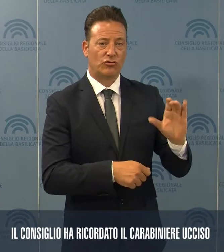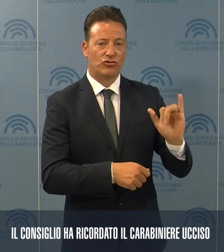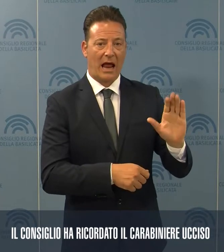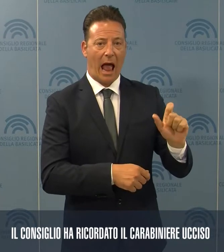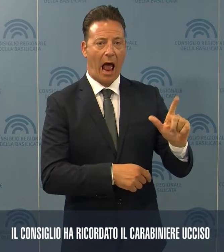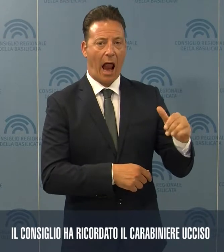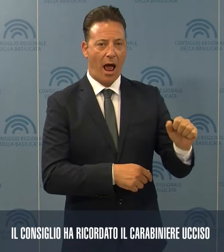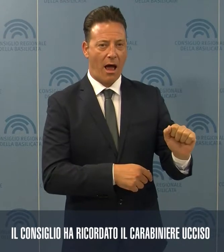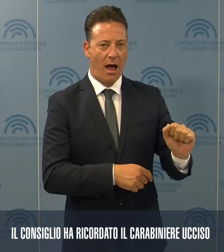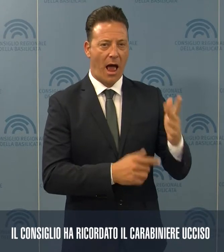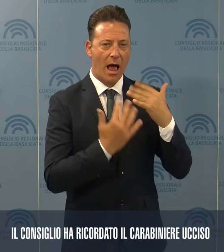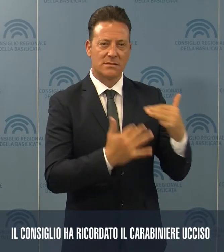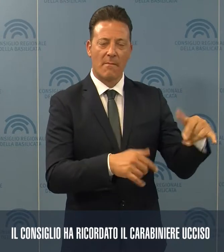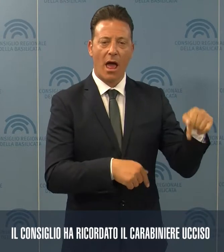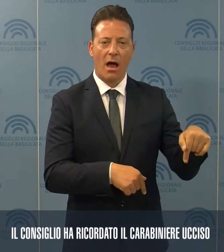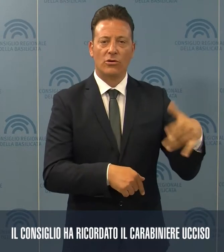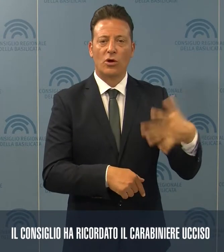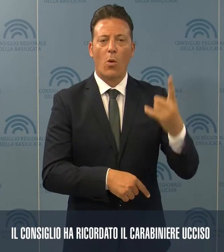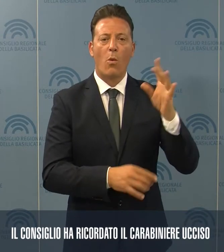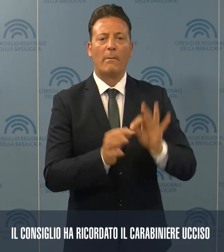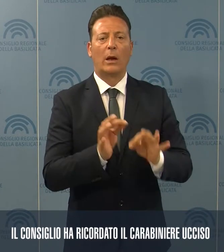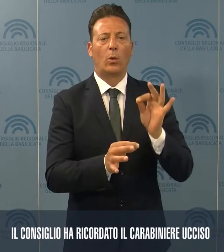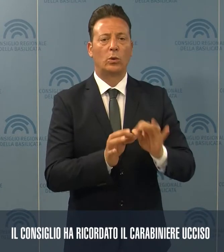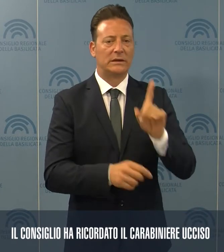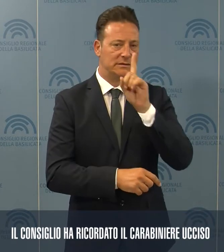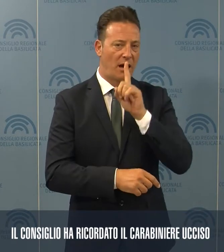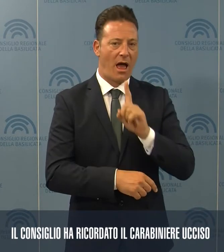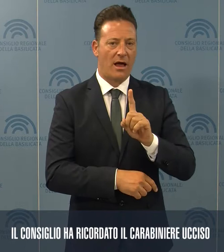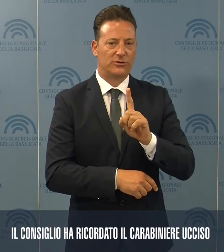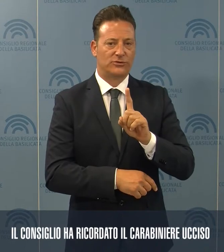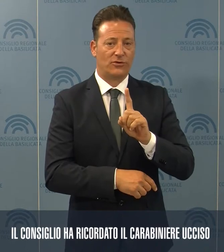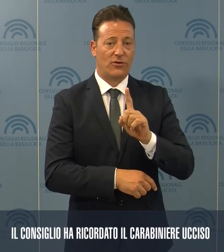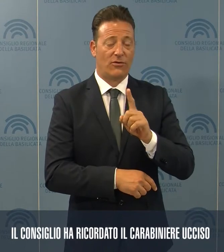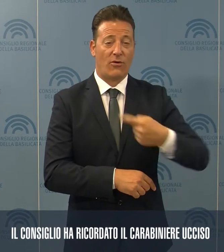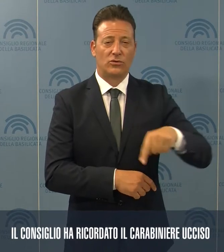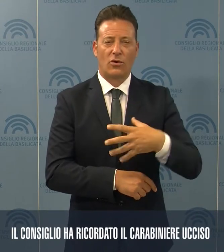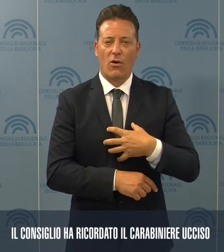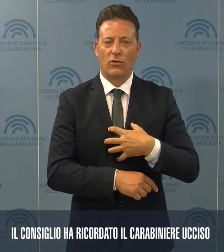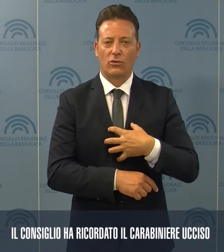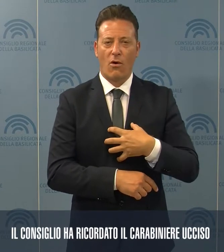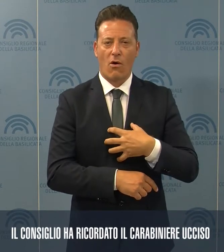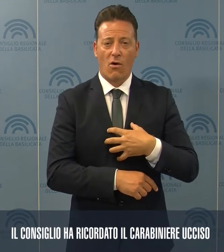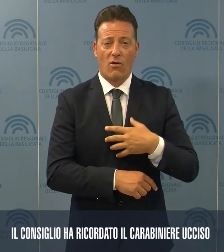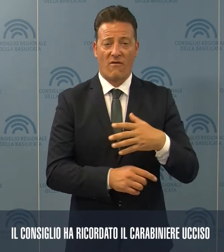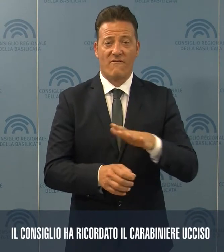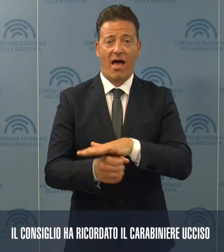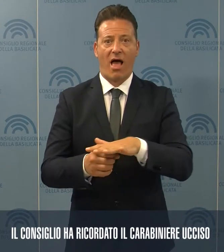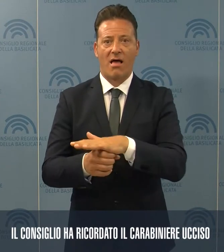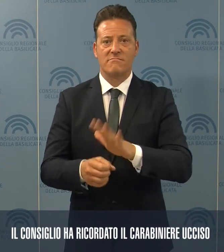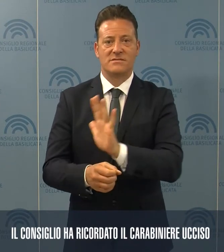l'Assemblea ha osservato un minuto di silenzio. Il nostro cordoglio, ha detto, va alla famiglia e all'Arma